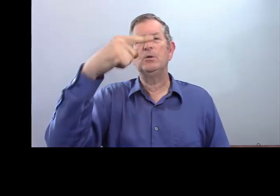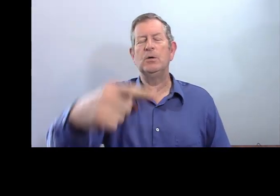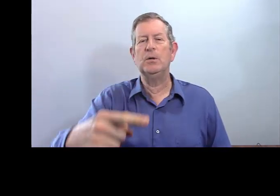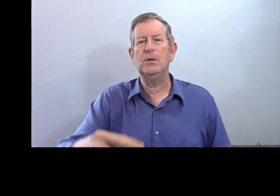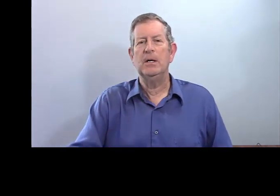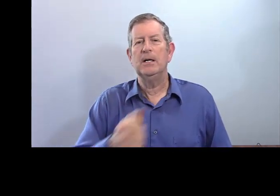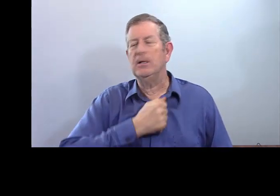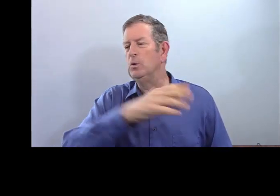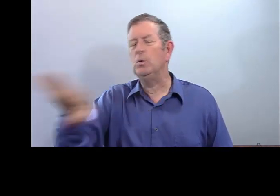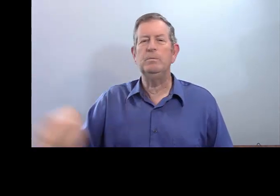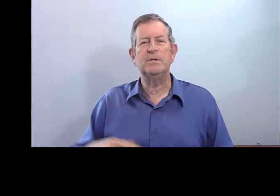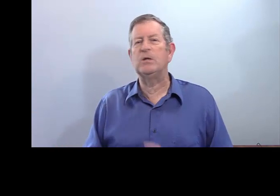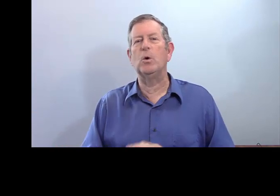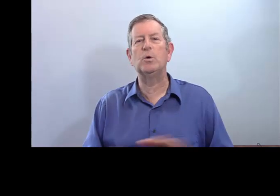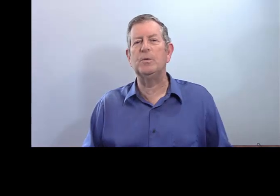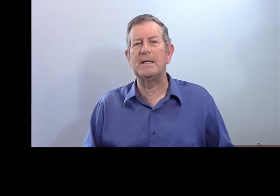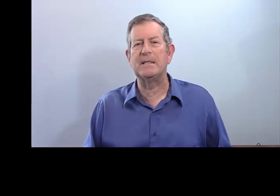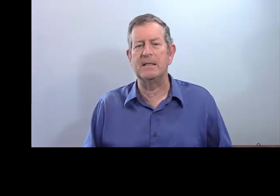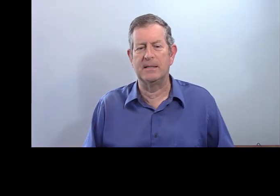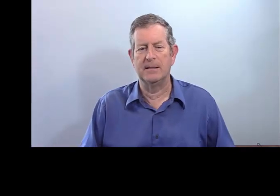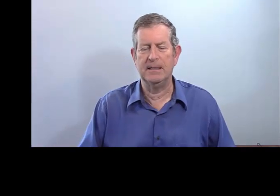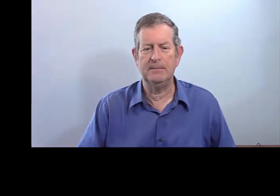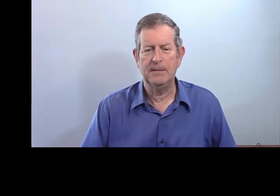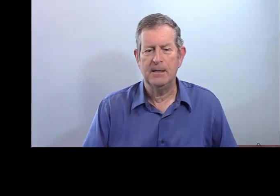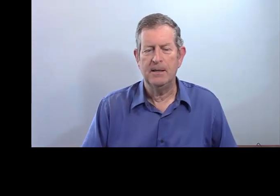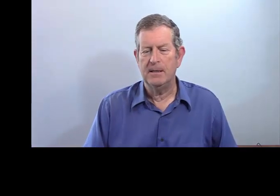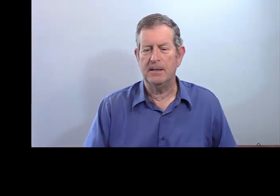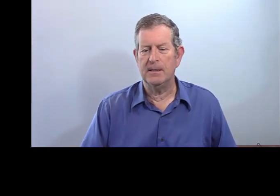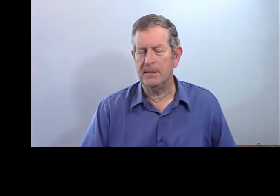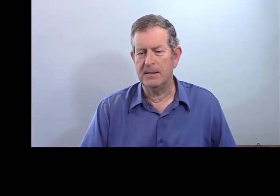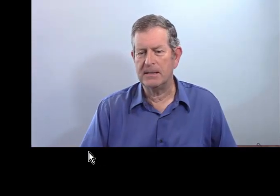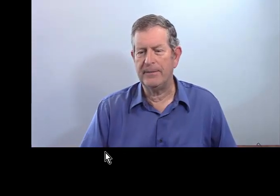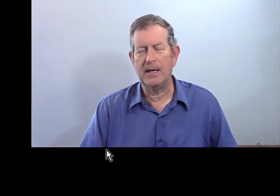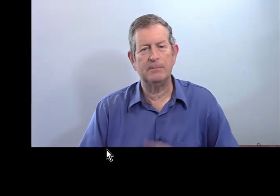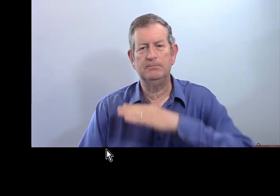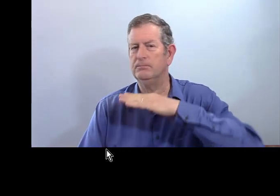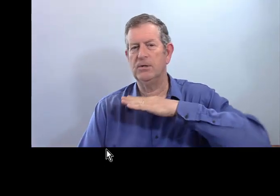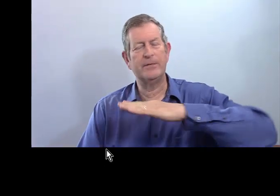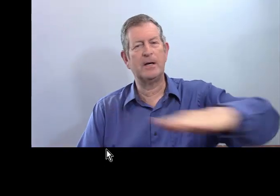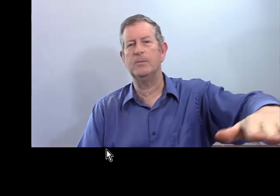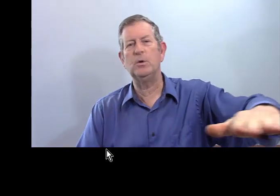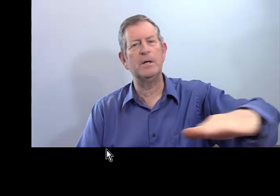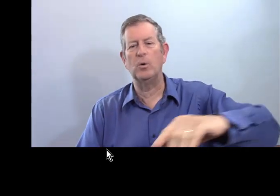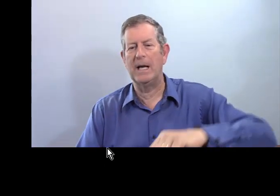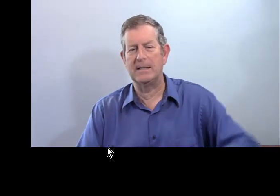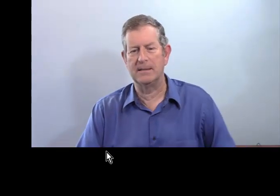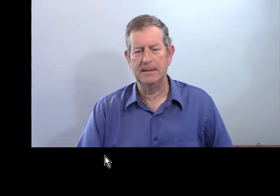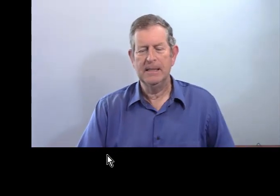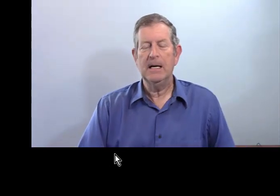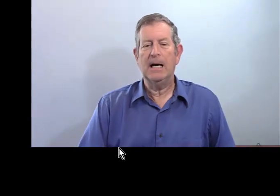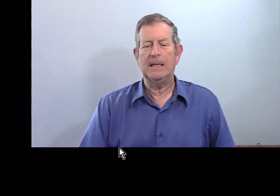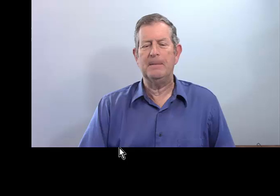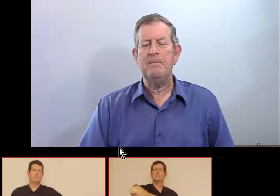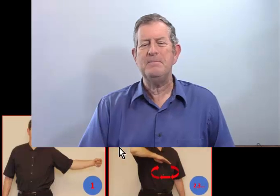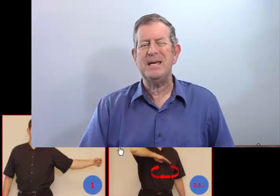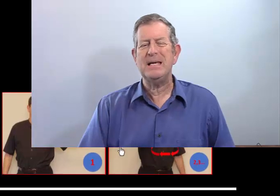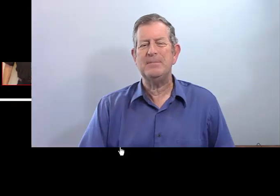me, te, nous, c'est automatique. Ça va comme sur des roulettes.